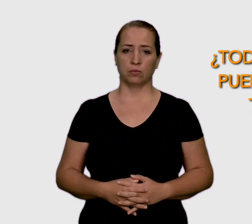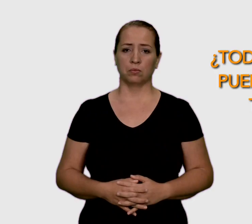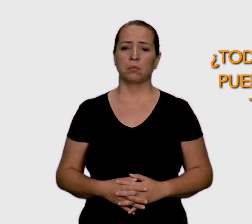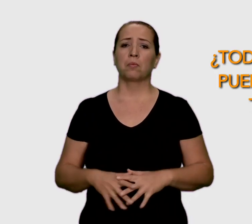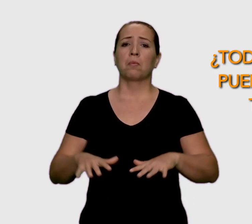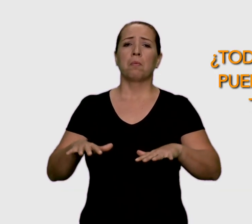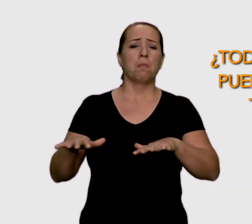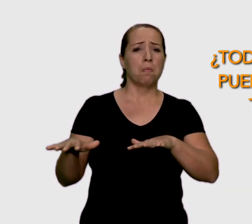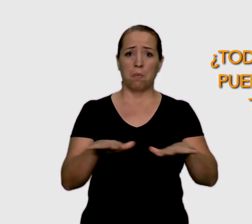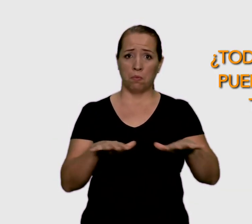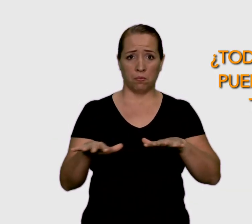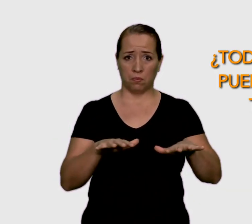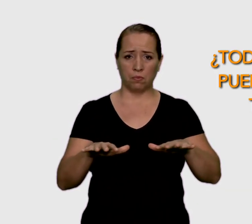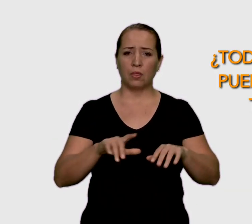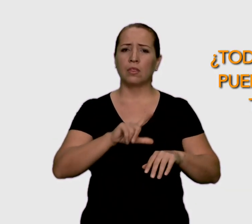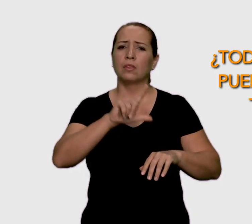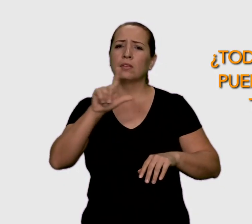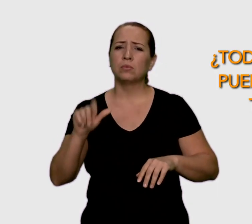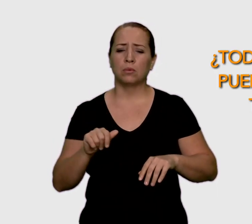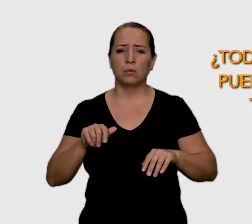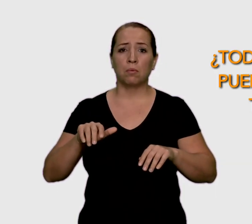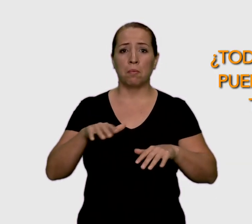¿Todos los sismos pueden generar tsunamis?